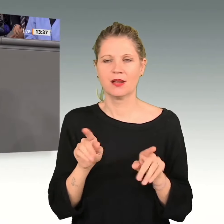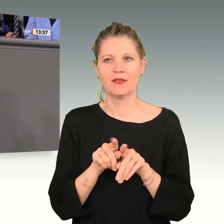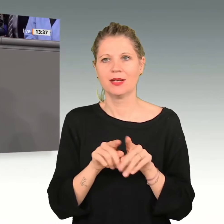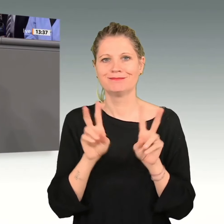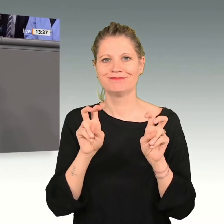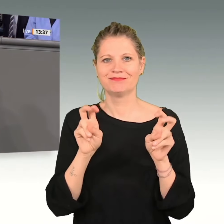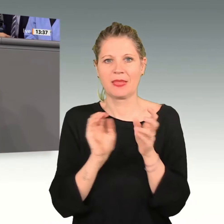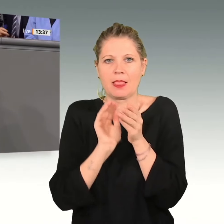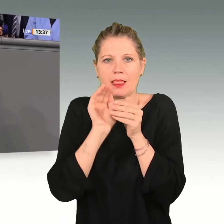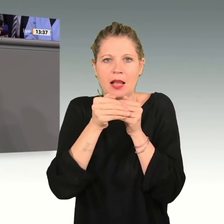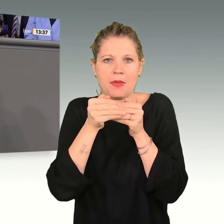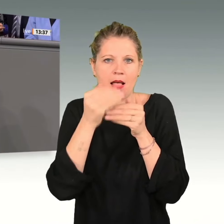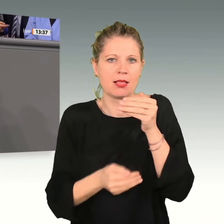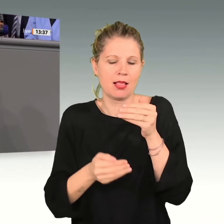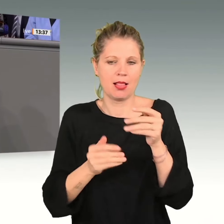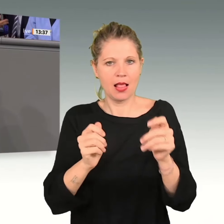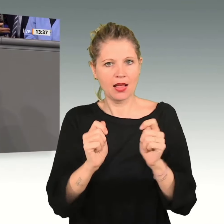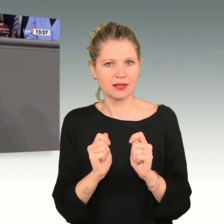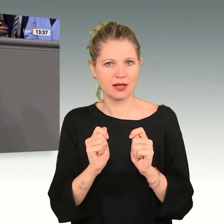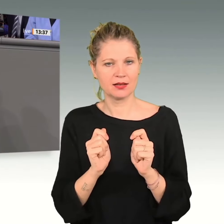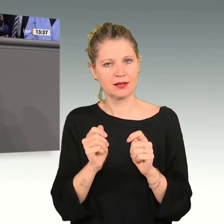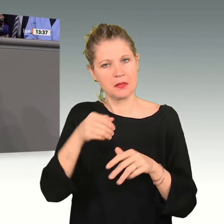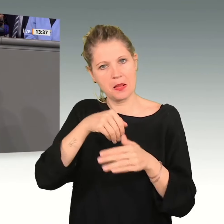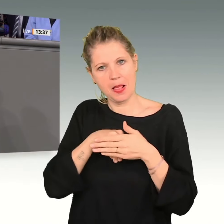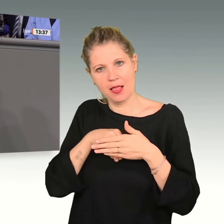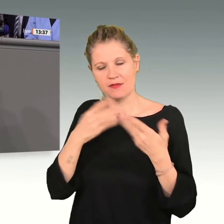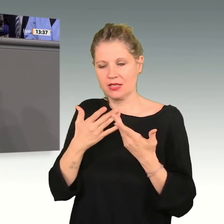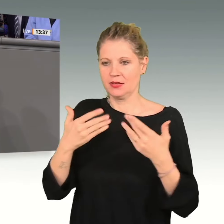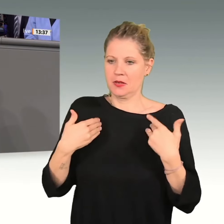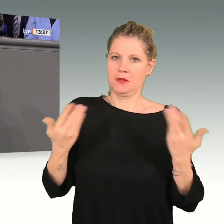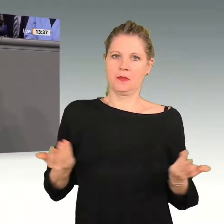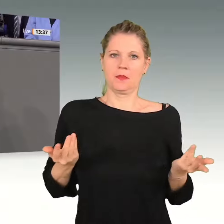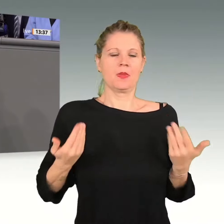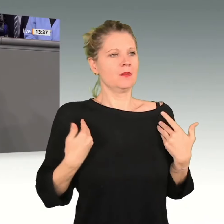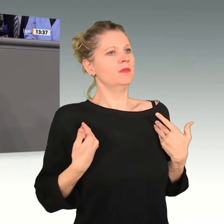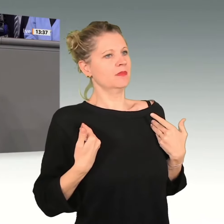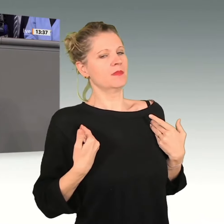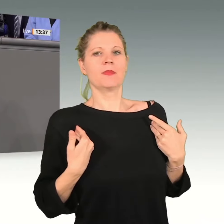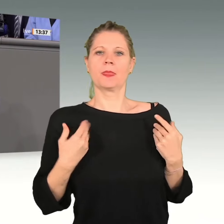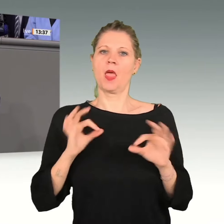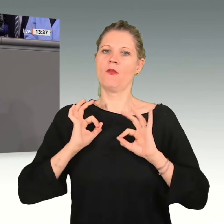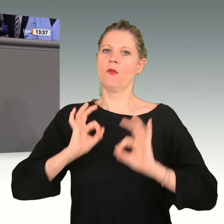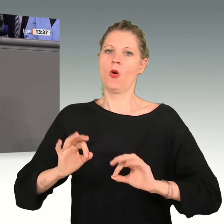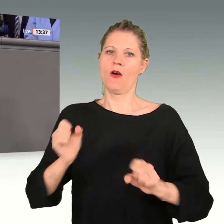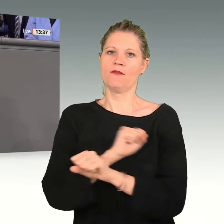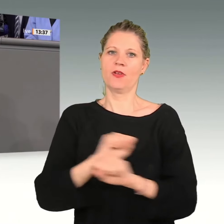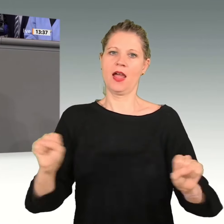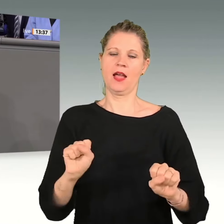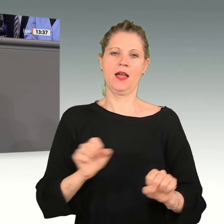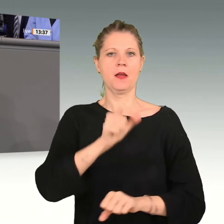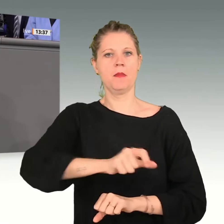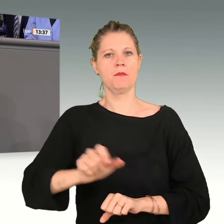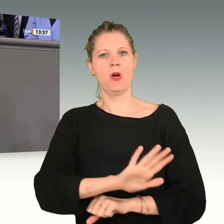bezeichnen würde. Denn Sie gerieren sich hier als große Anwälte der Freiheit der Bürgerinnen und Bürger